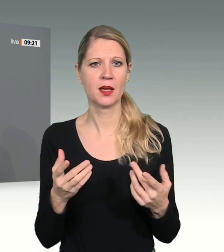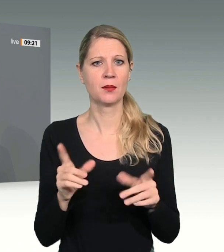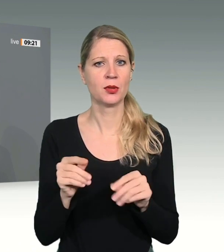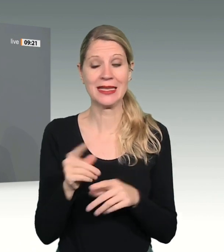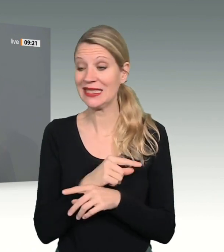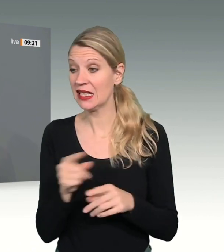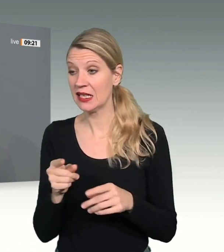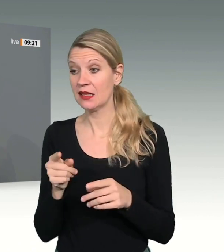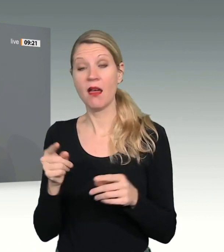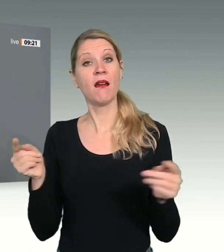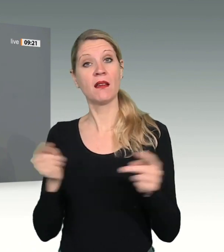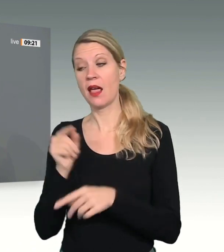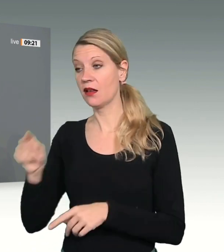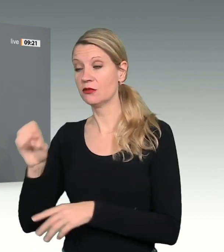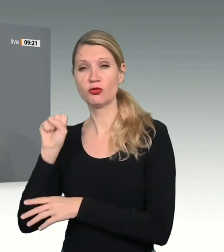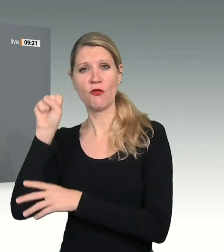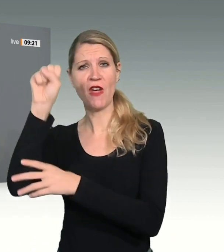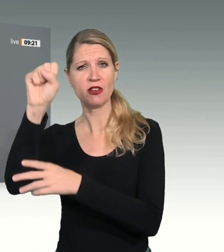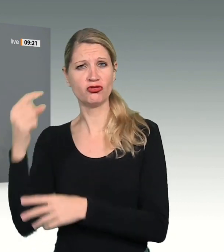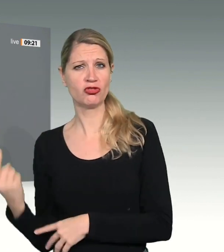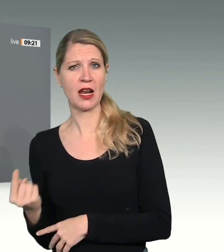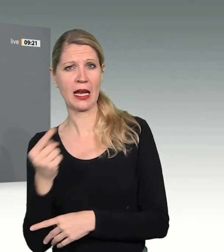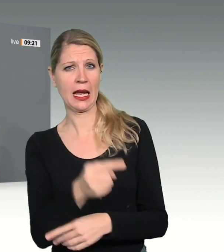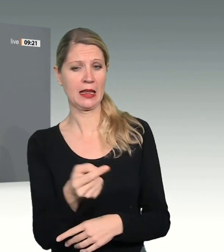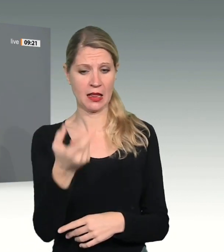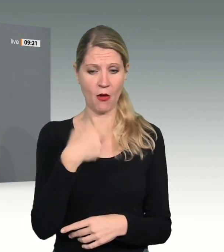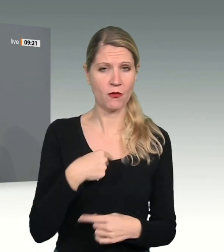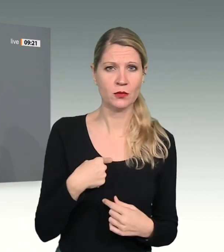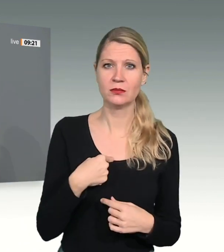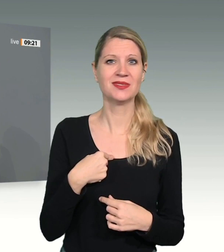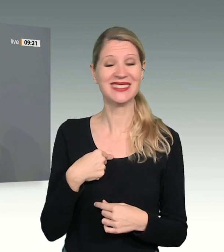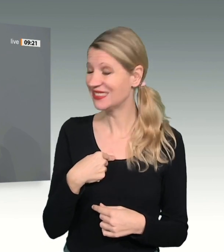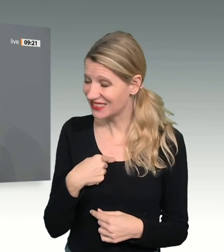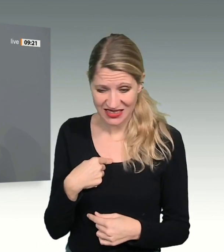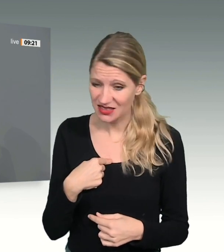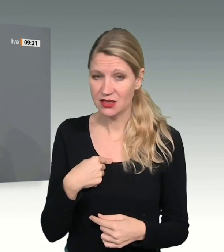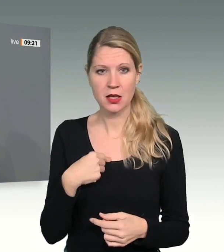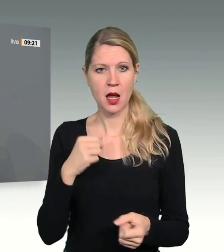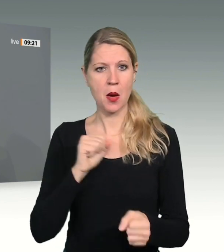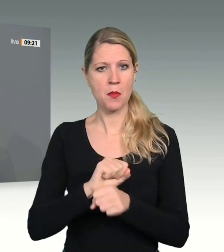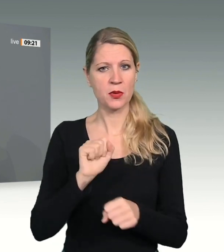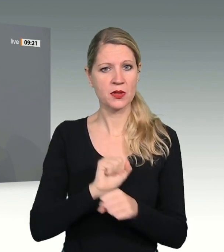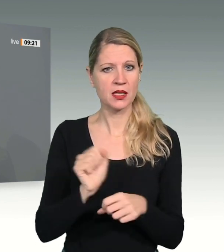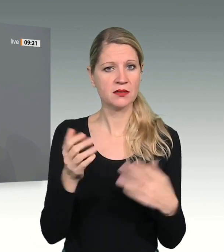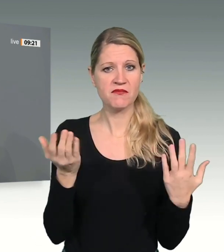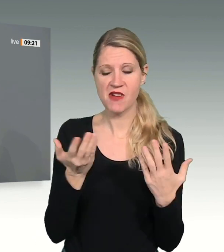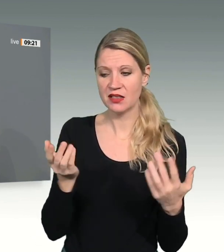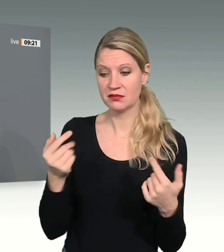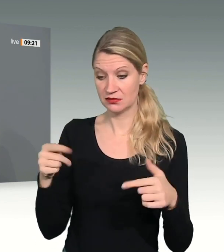gerichteten sowjetischen Raketen, sondern gegen die zu unserem Schutz notfalls zu treffenden Maßnahmen.